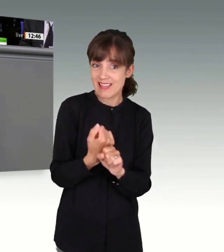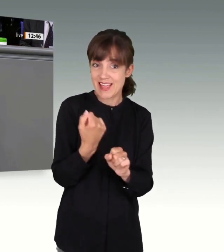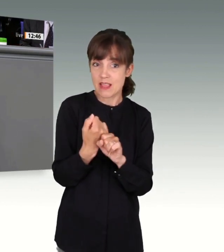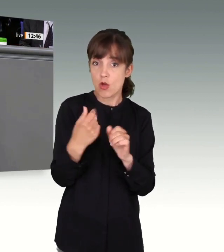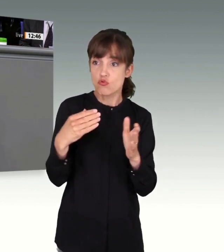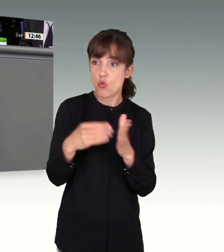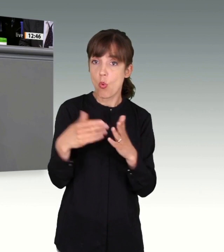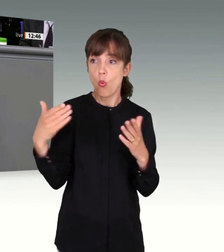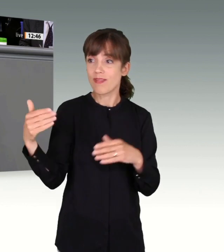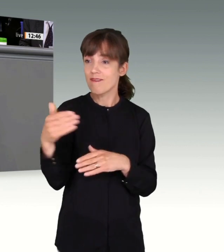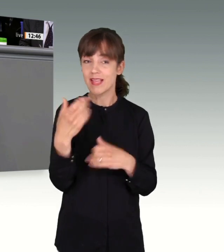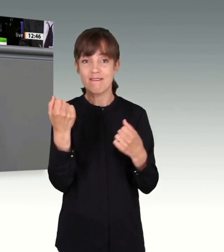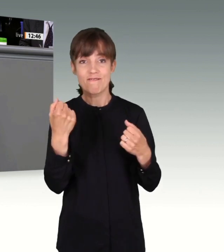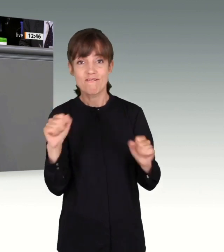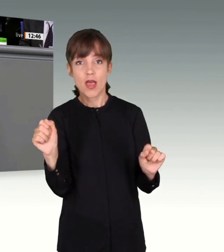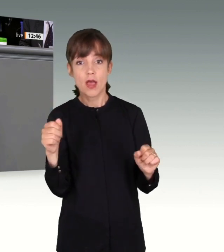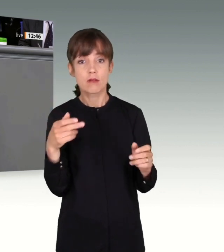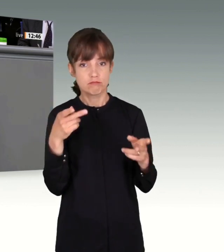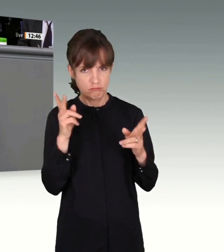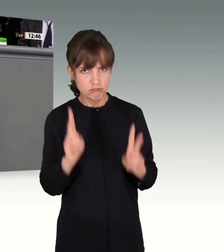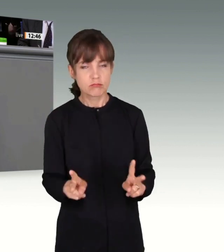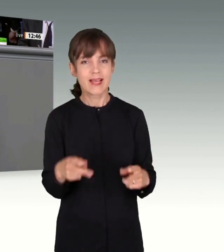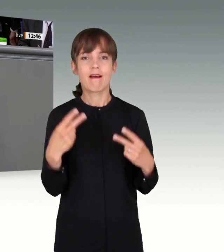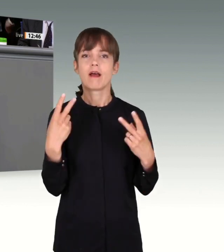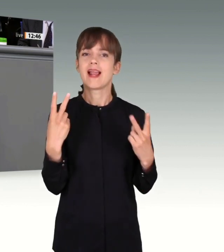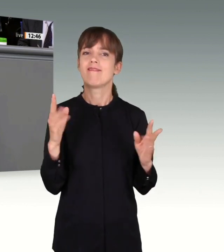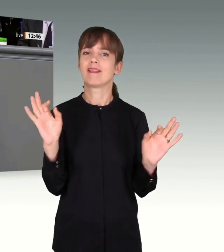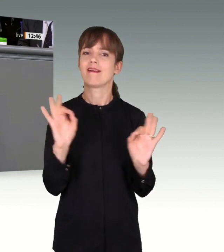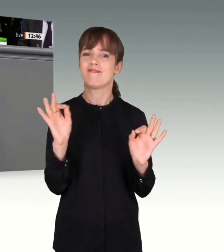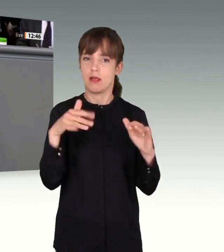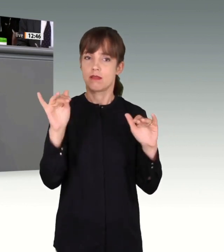freiem Fuß sein könnten, ist eine relevante Gefahr, meine Damen und Herren.